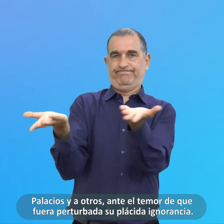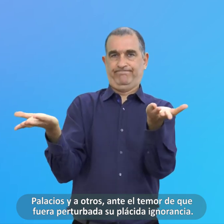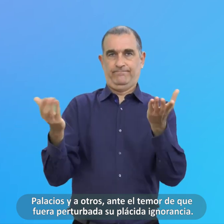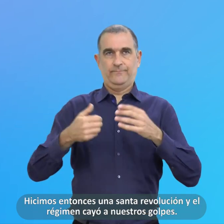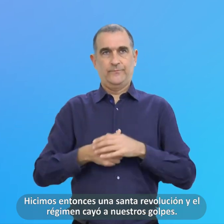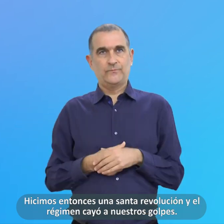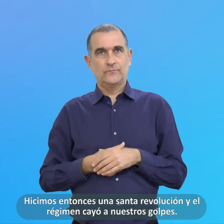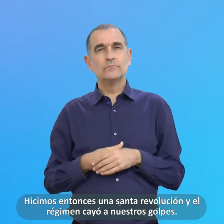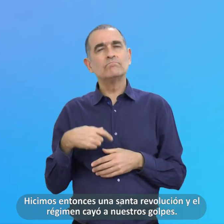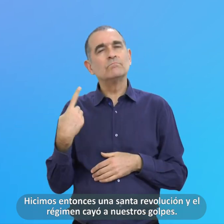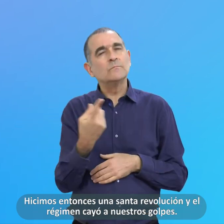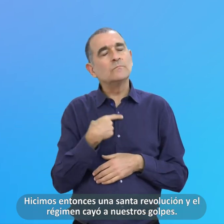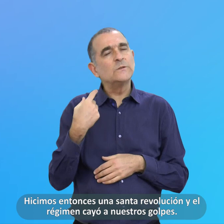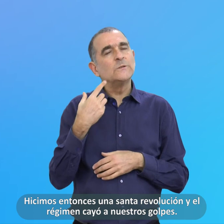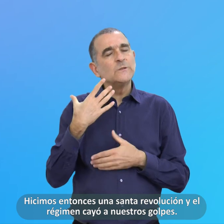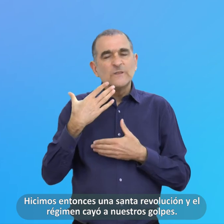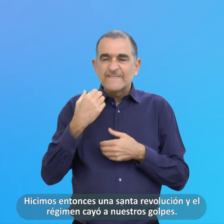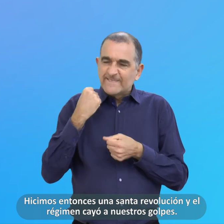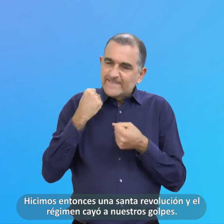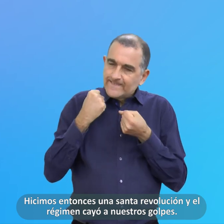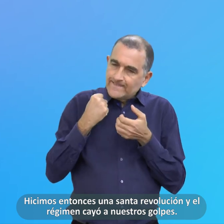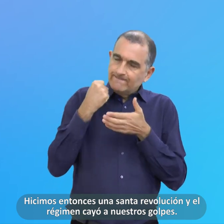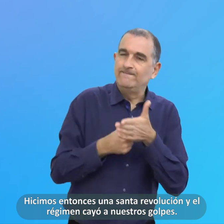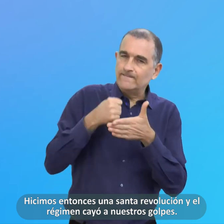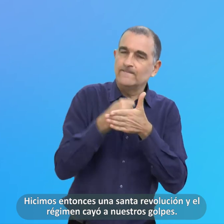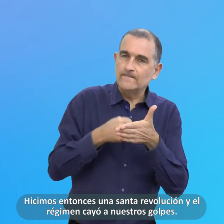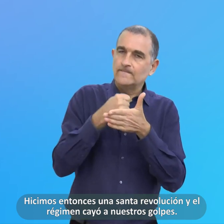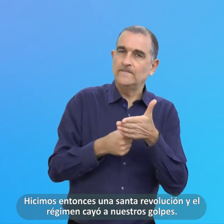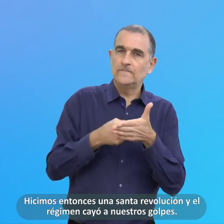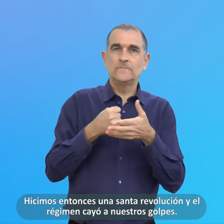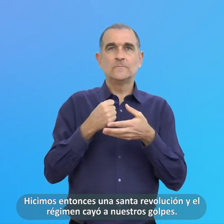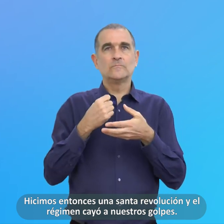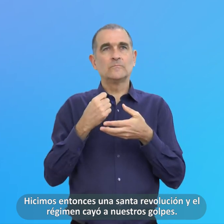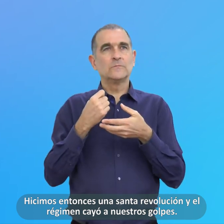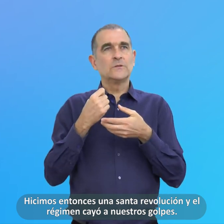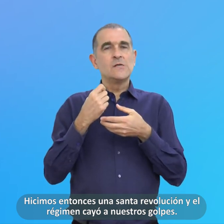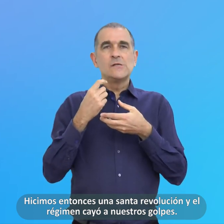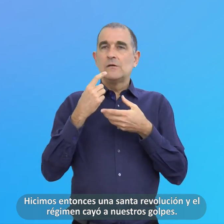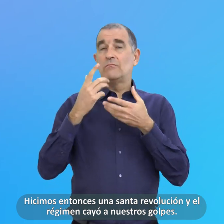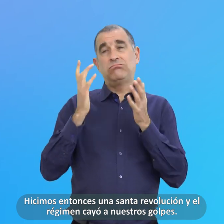Hicimos Entonces Una Santa Revolución